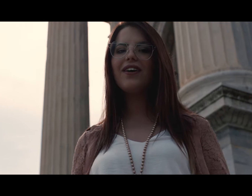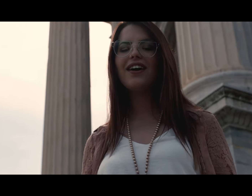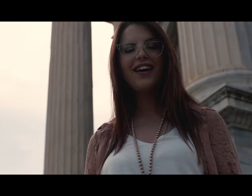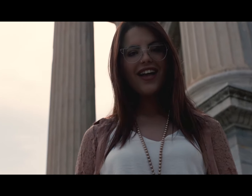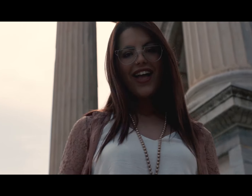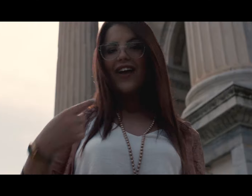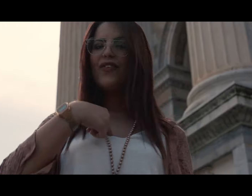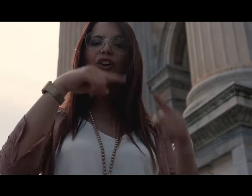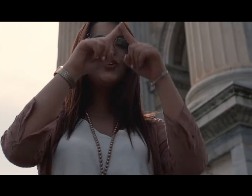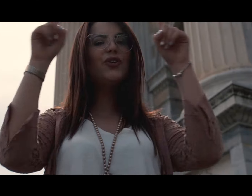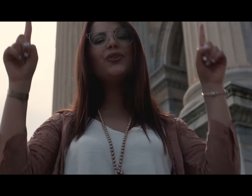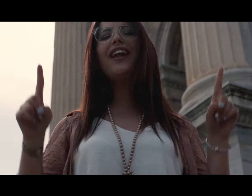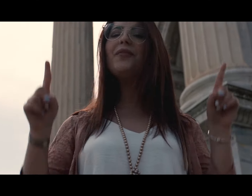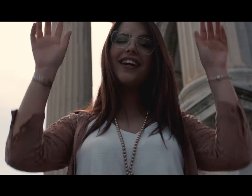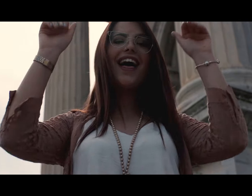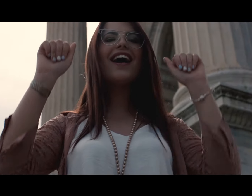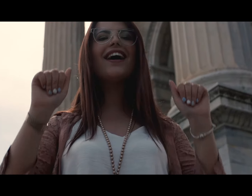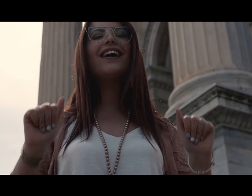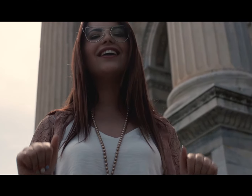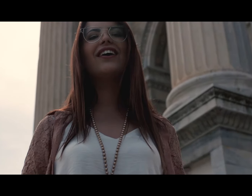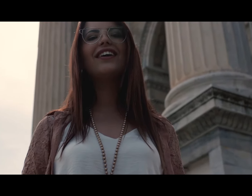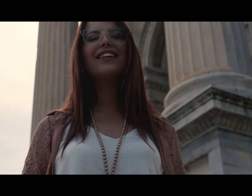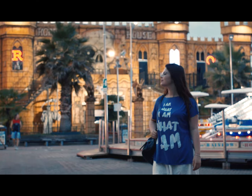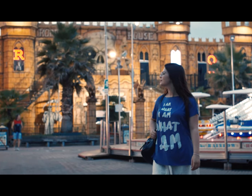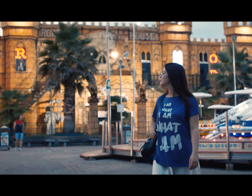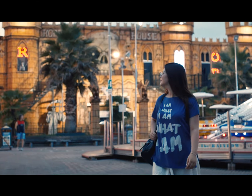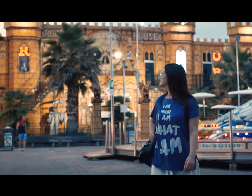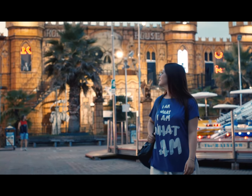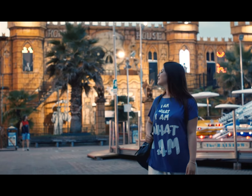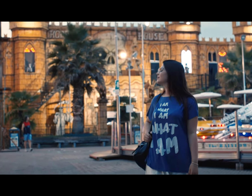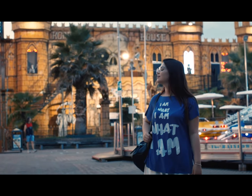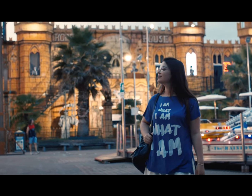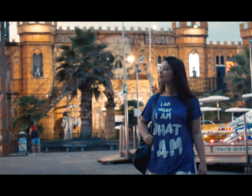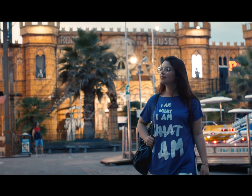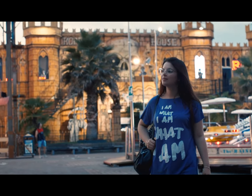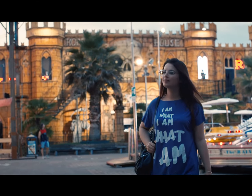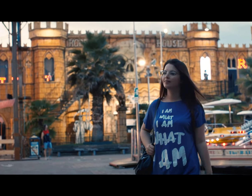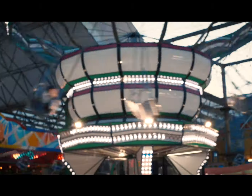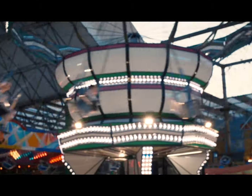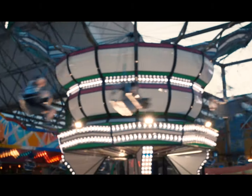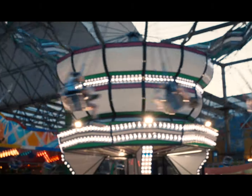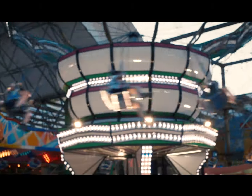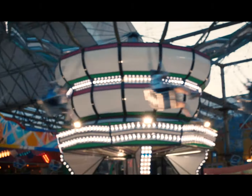Voglio chiudere una club al passato